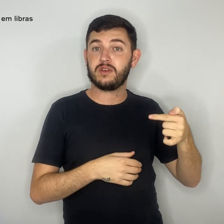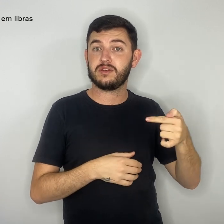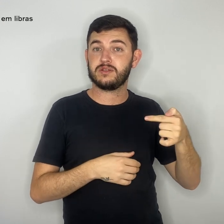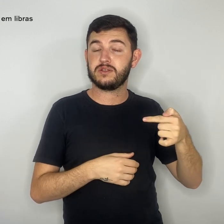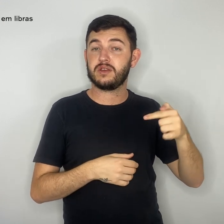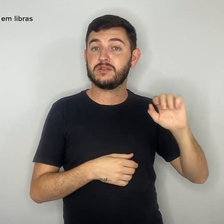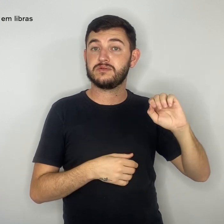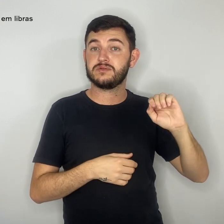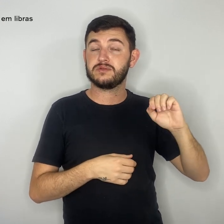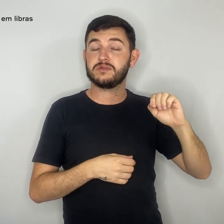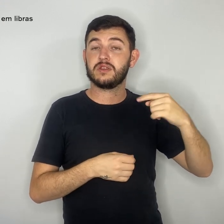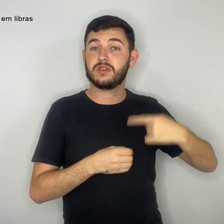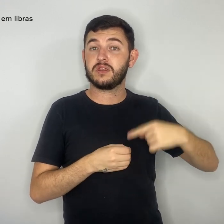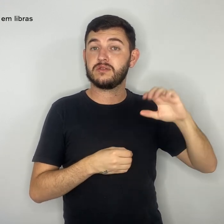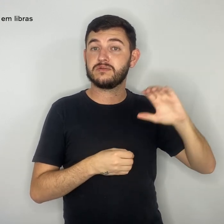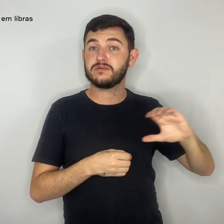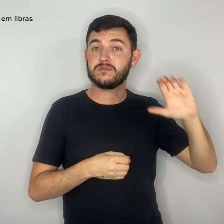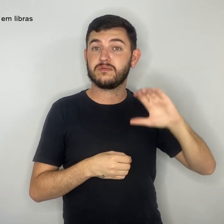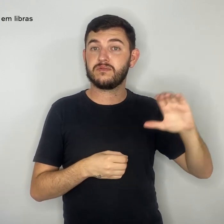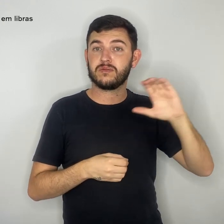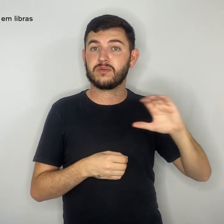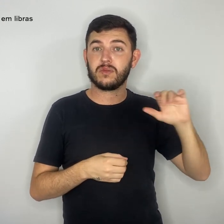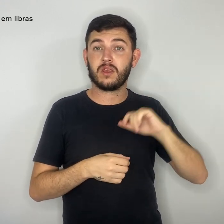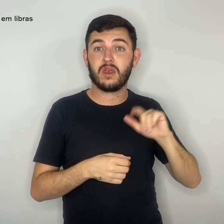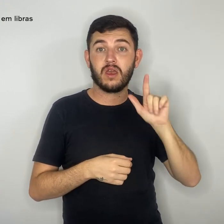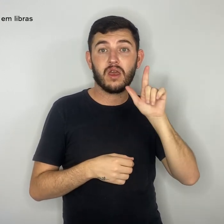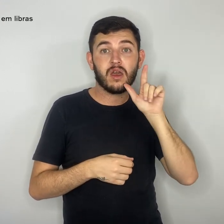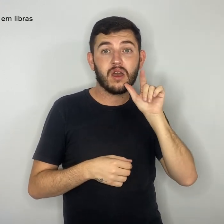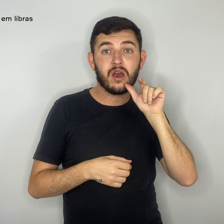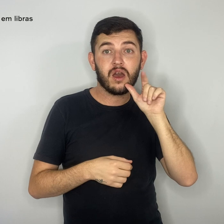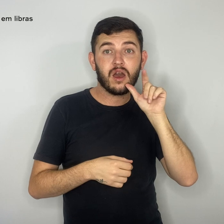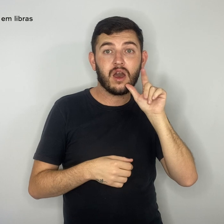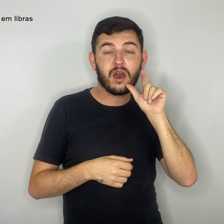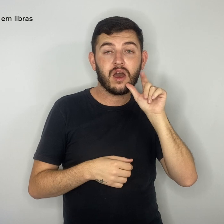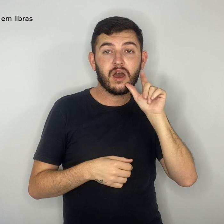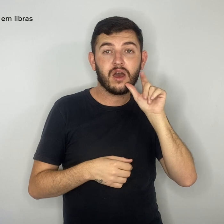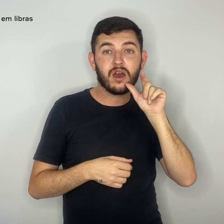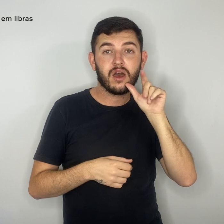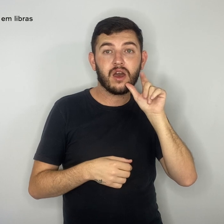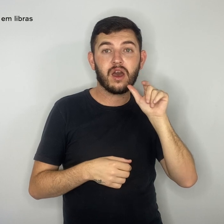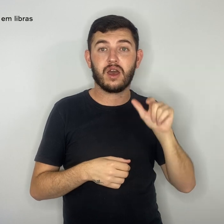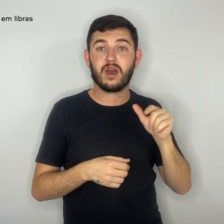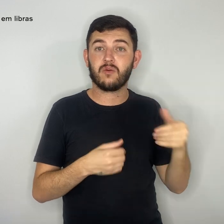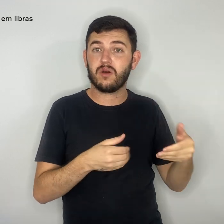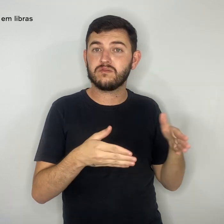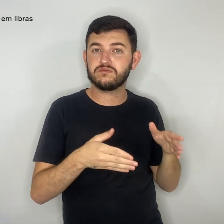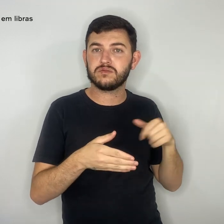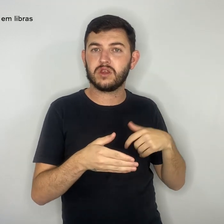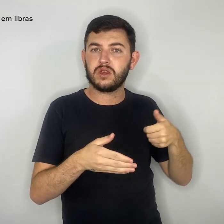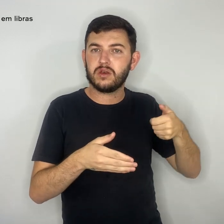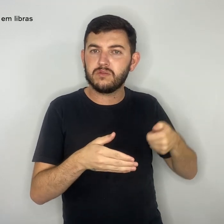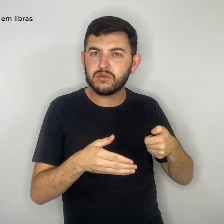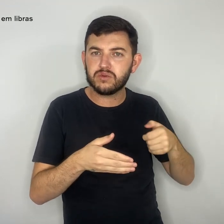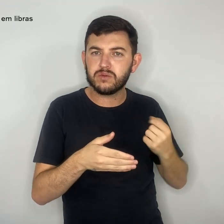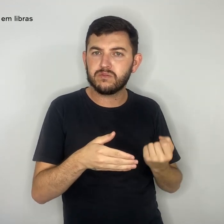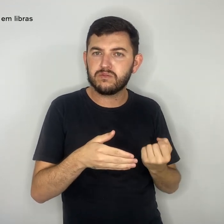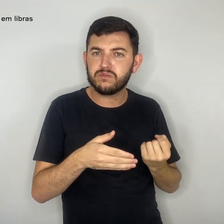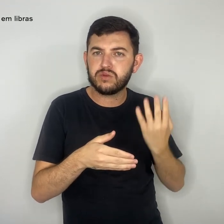bebedouros estão desligados, apesar do clima extremamente quente que o Distrito Federal está